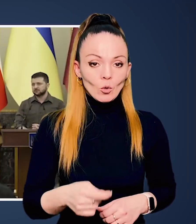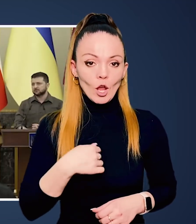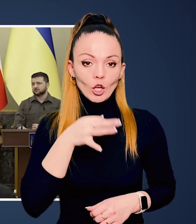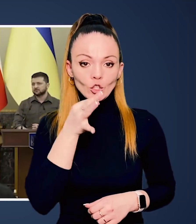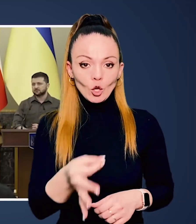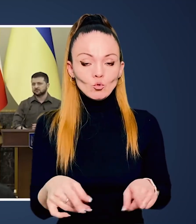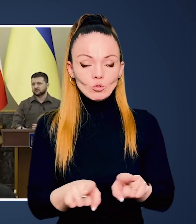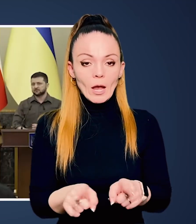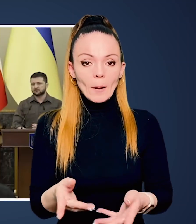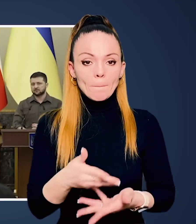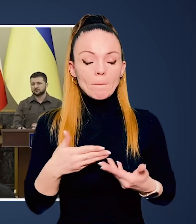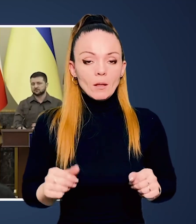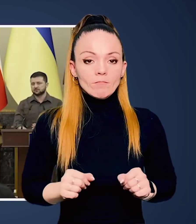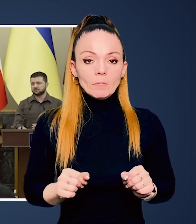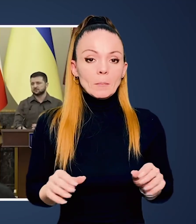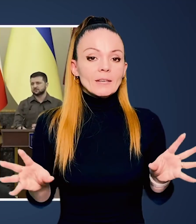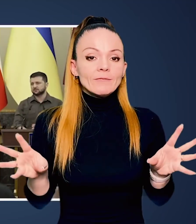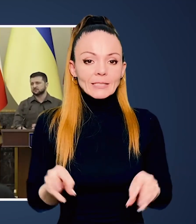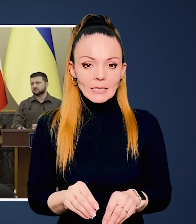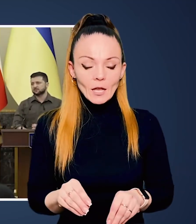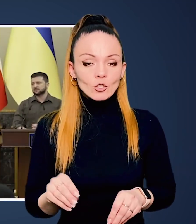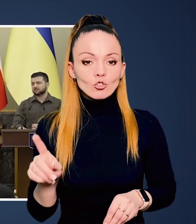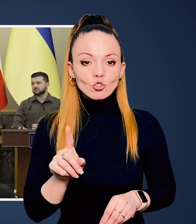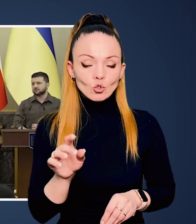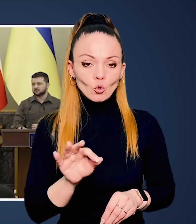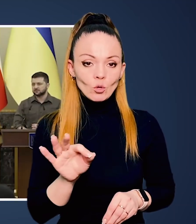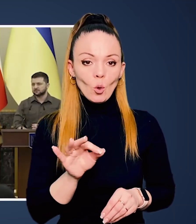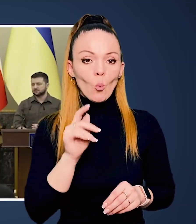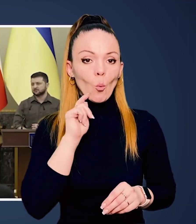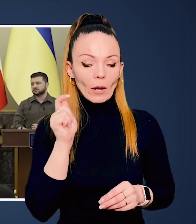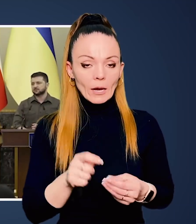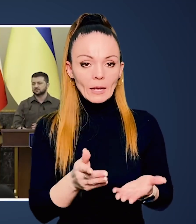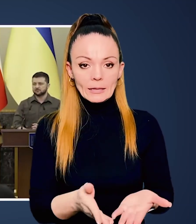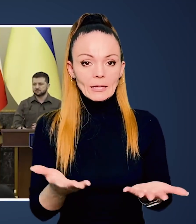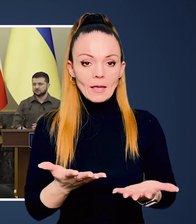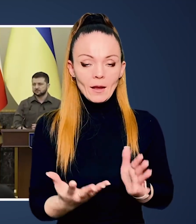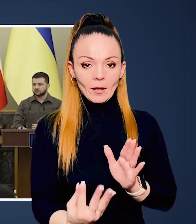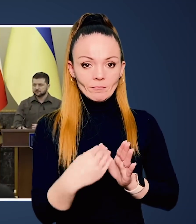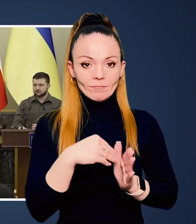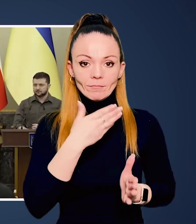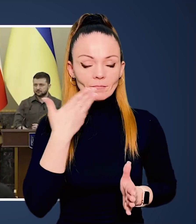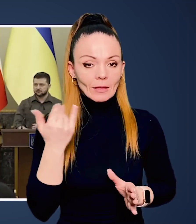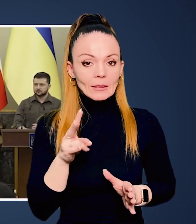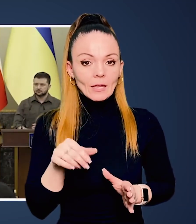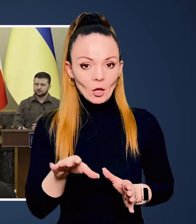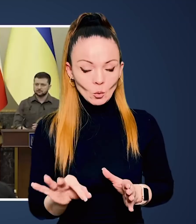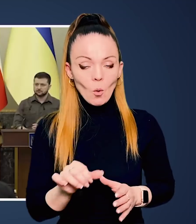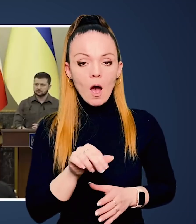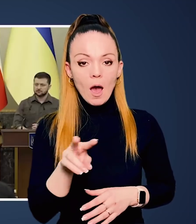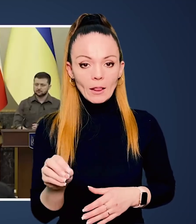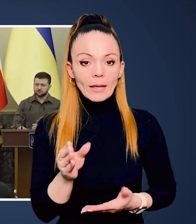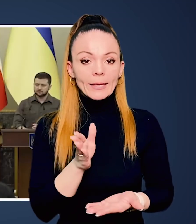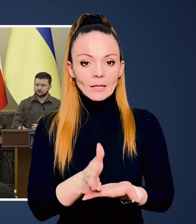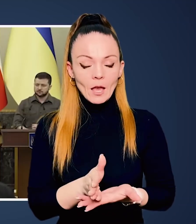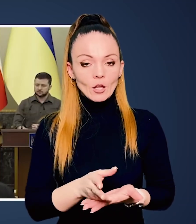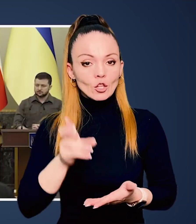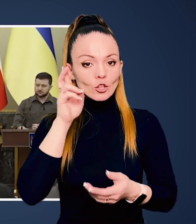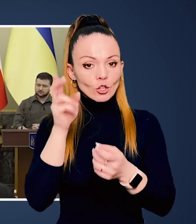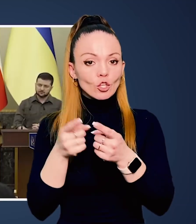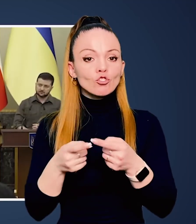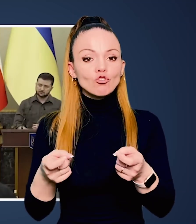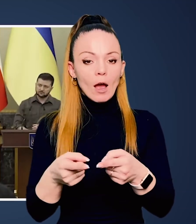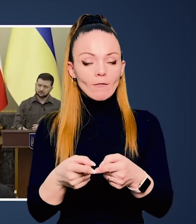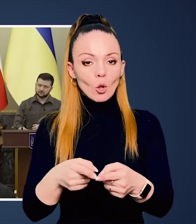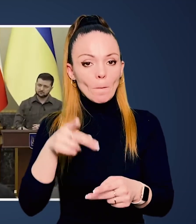наших відносин з Україною, я скажу так, ми робимо все щодо України, яка не належить до